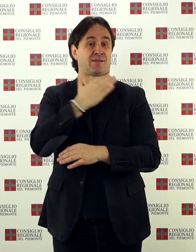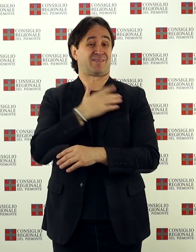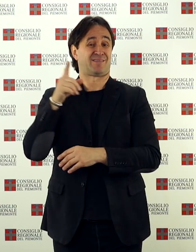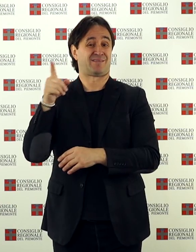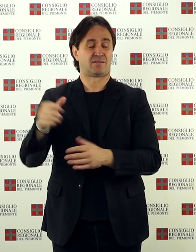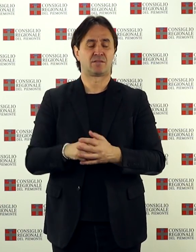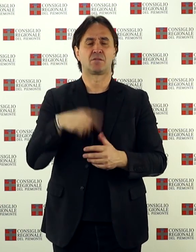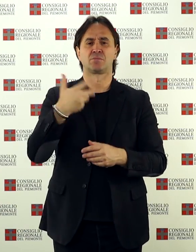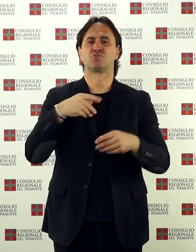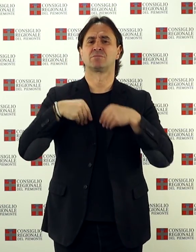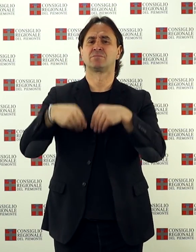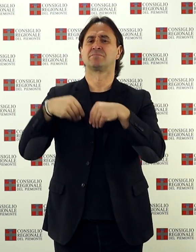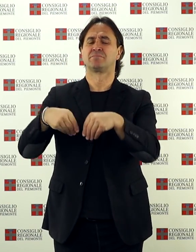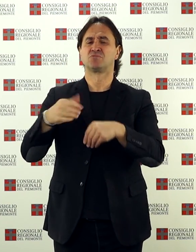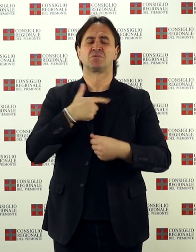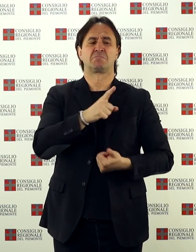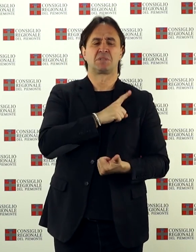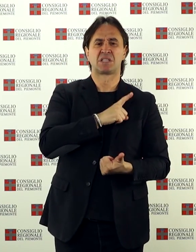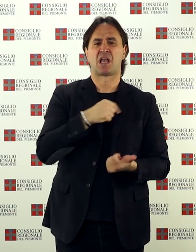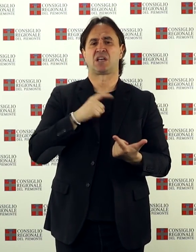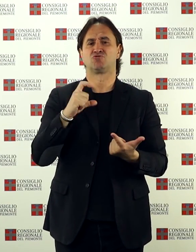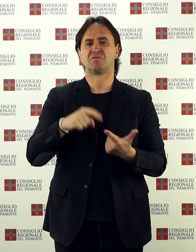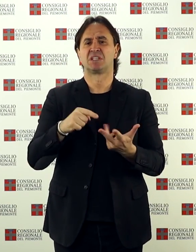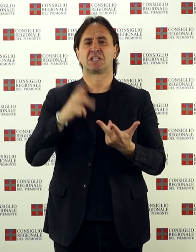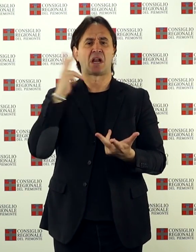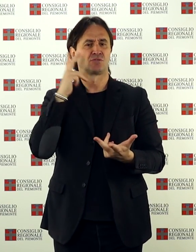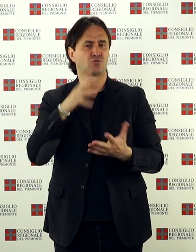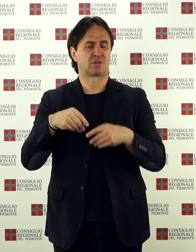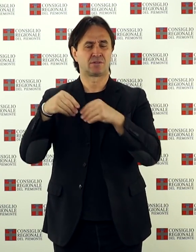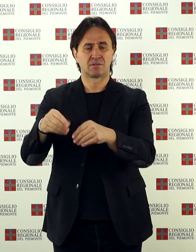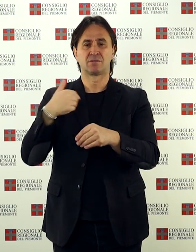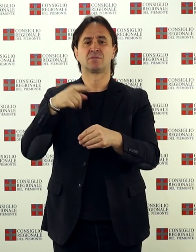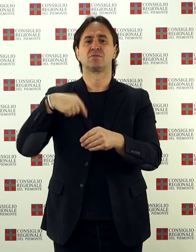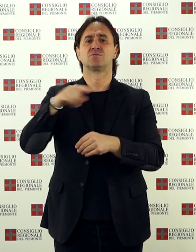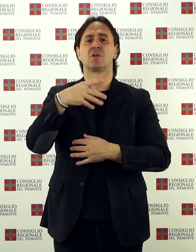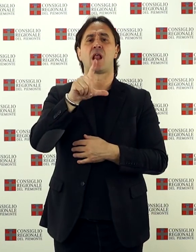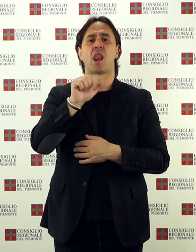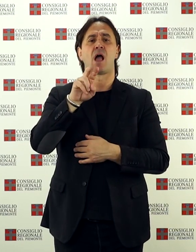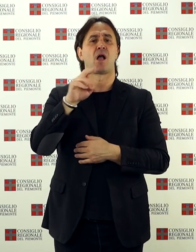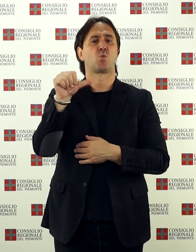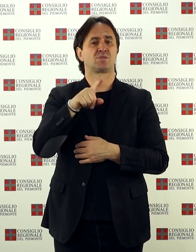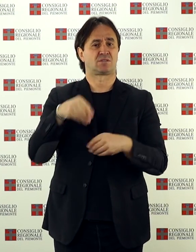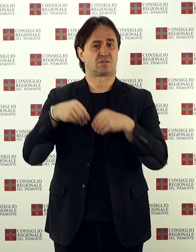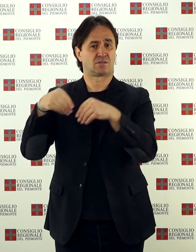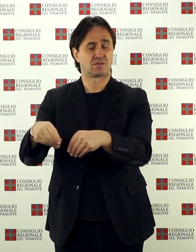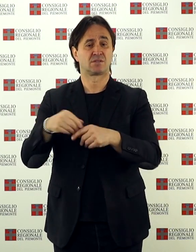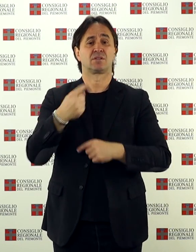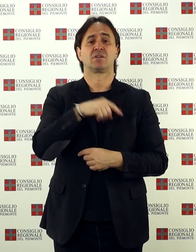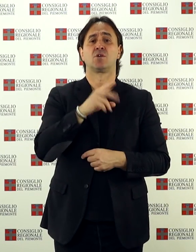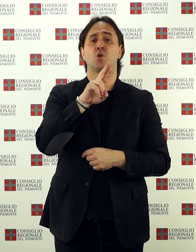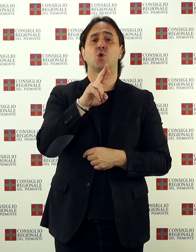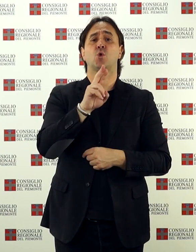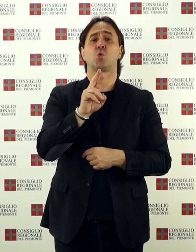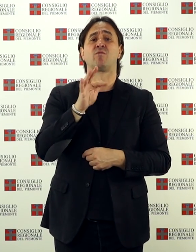cerimonia, tra le numerose autorità civili, militari e religiose, hanno partecipato il presidente del Consiglio regionale, Maur Laus, con i vice